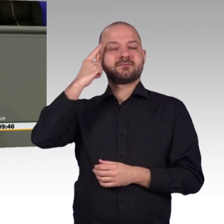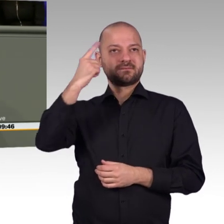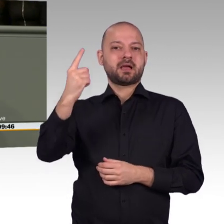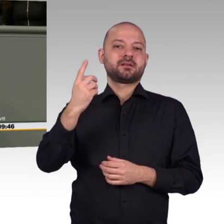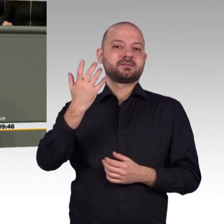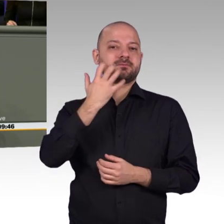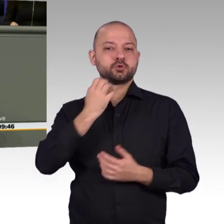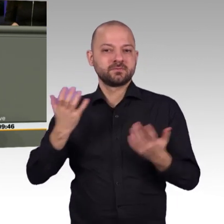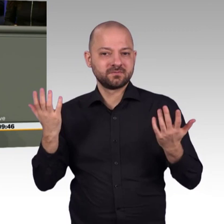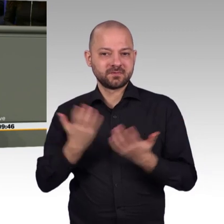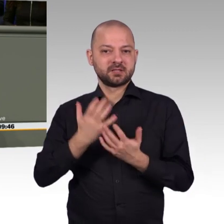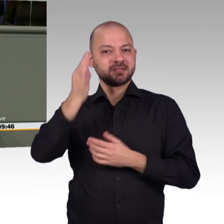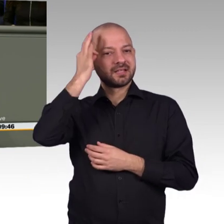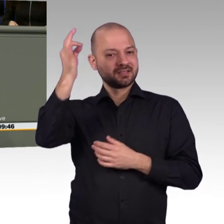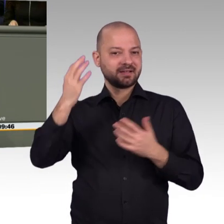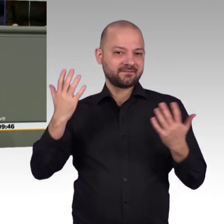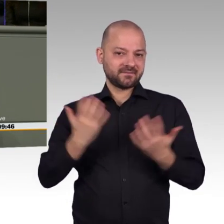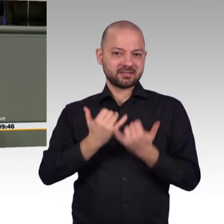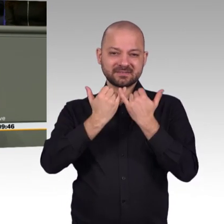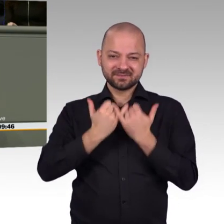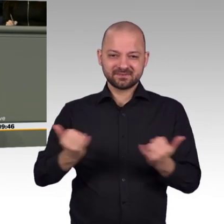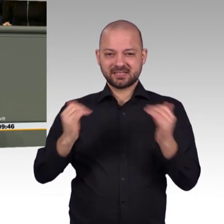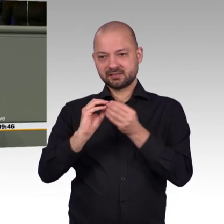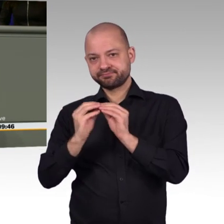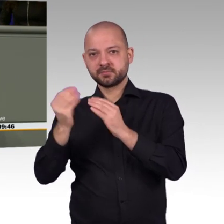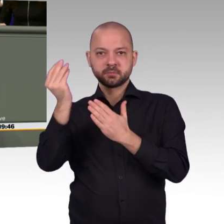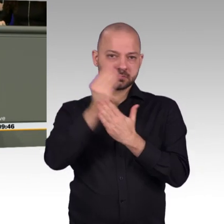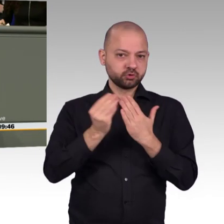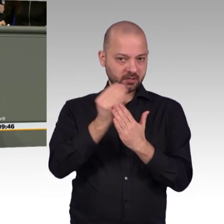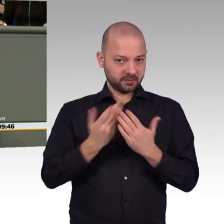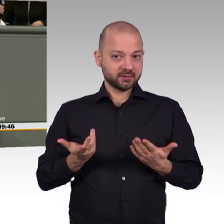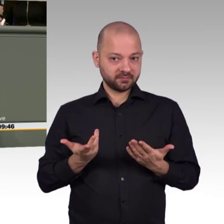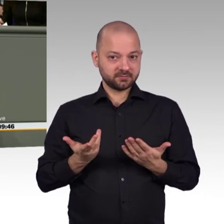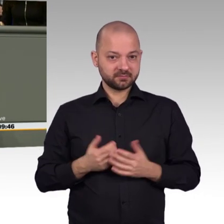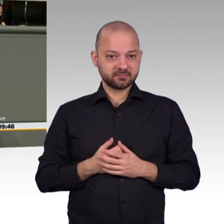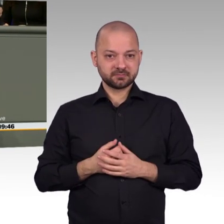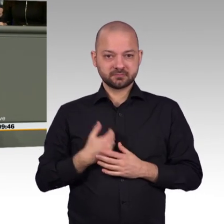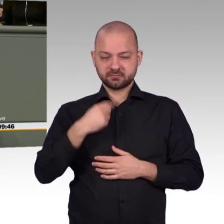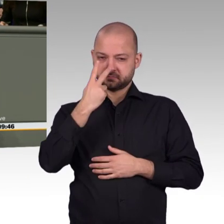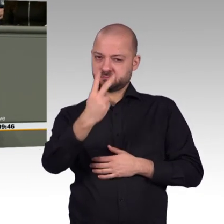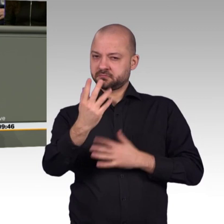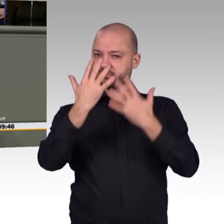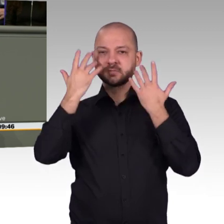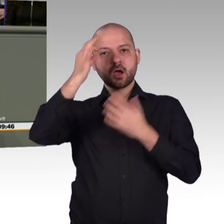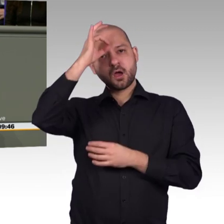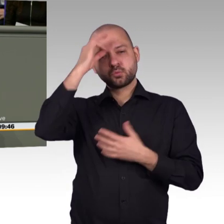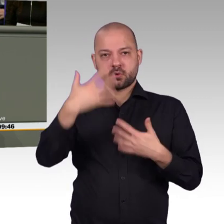Unsere Unternehmen erwarten von der Regierung zu Recht verlässliche ordnungspolitische Rahmenbedingungen.